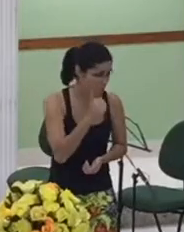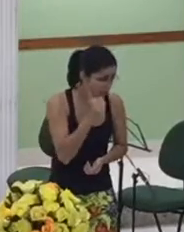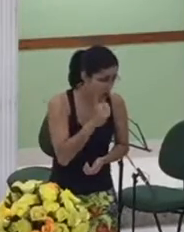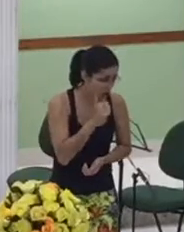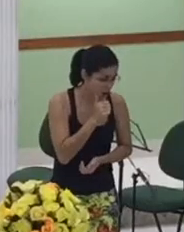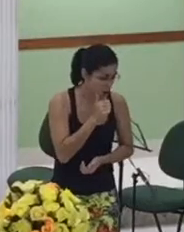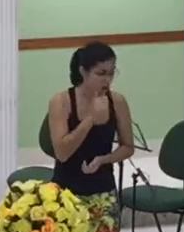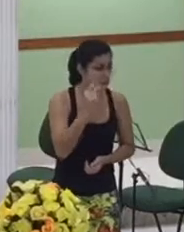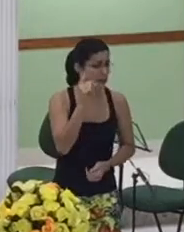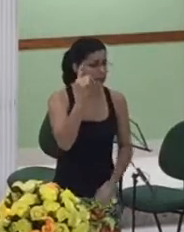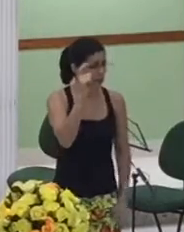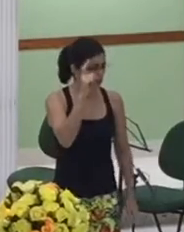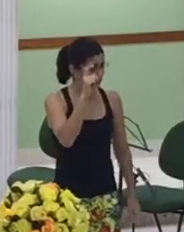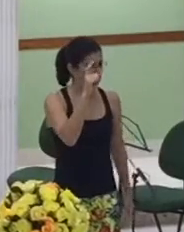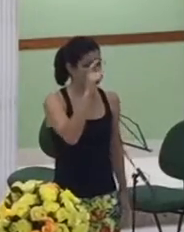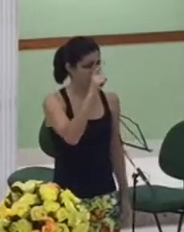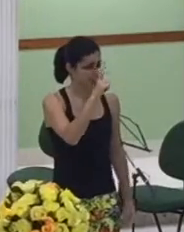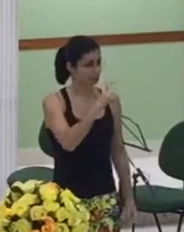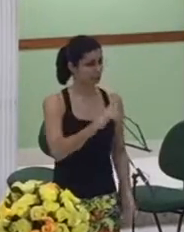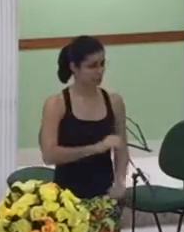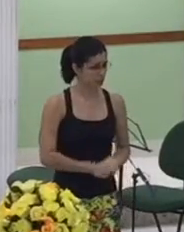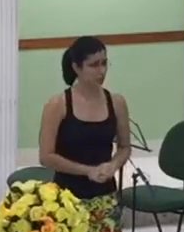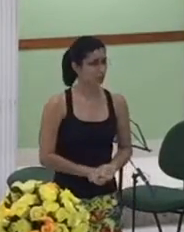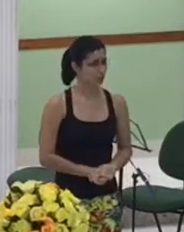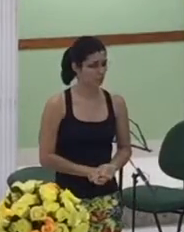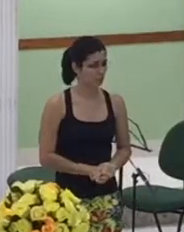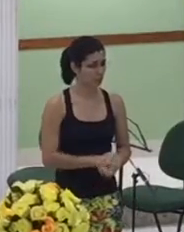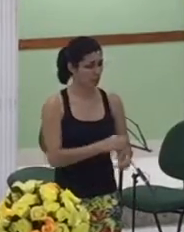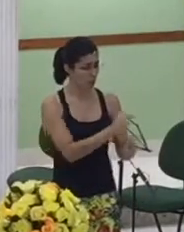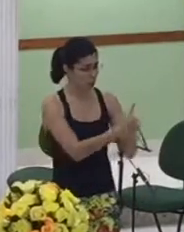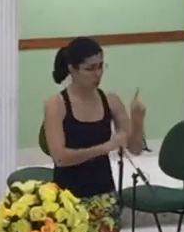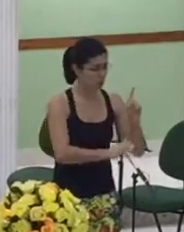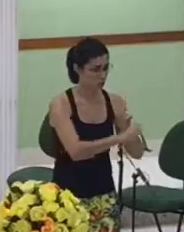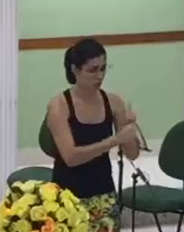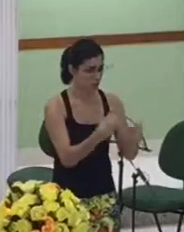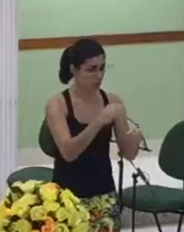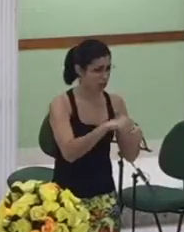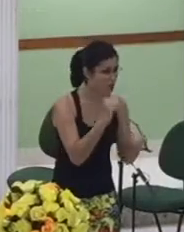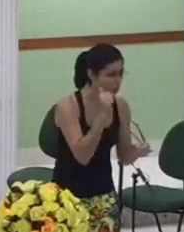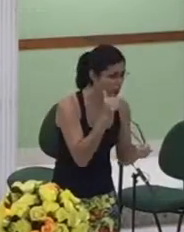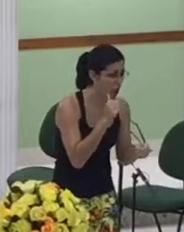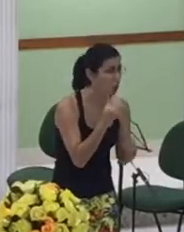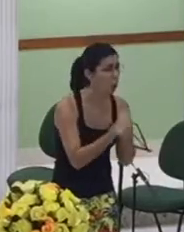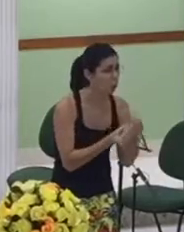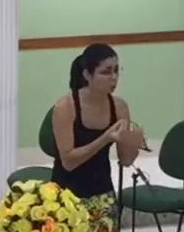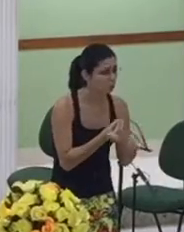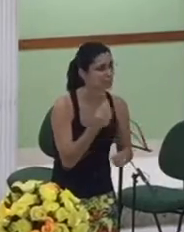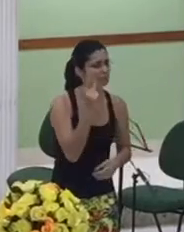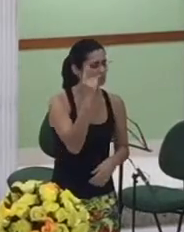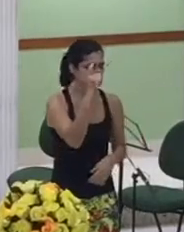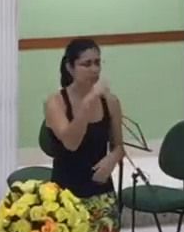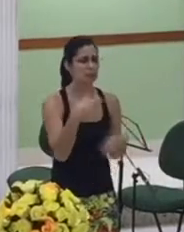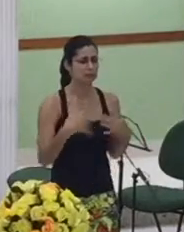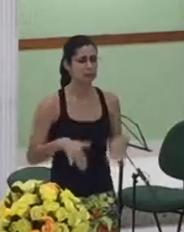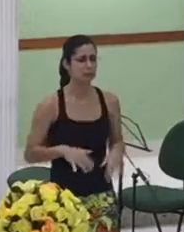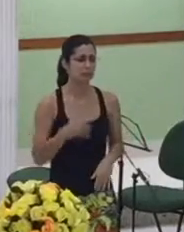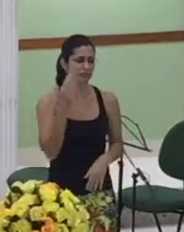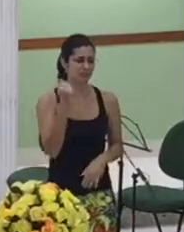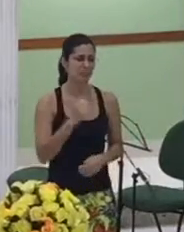como ser mulher na nossa sociedade é complicado acredito eu sei e sinto